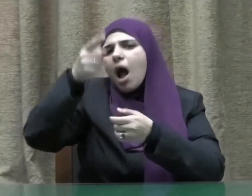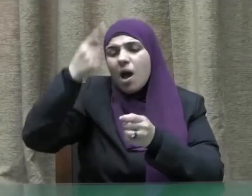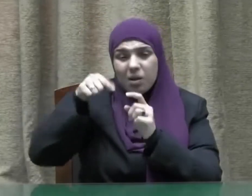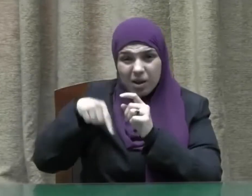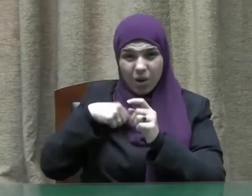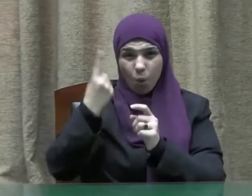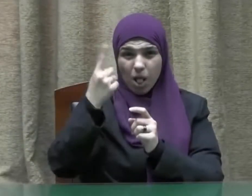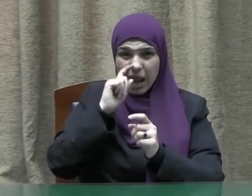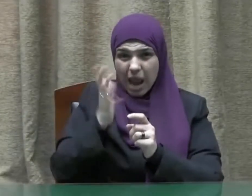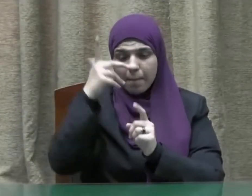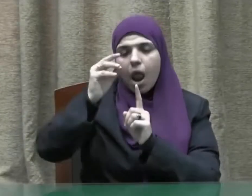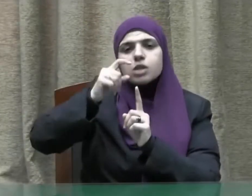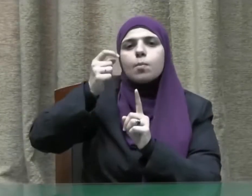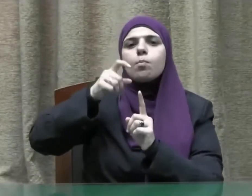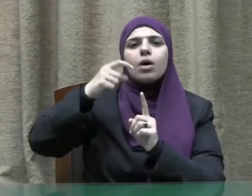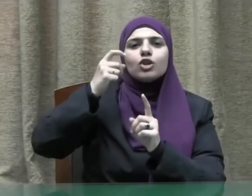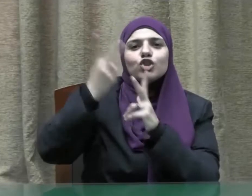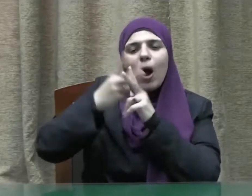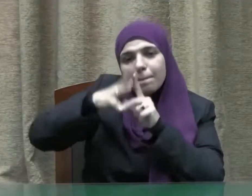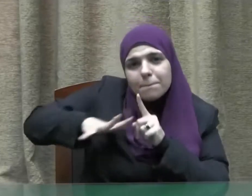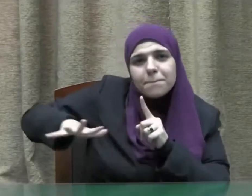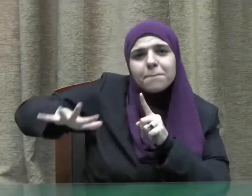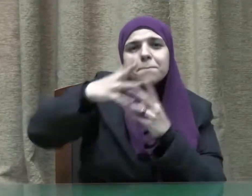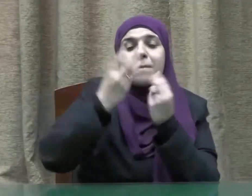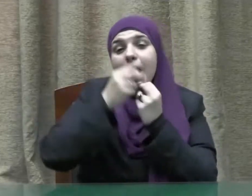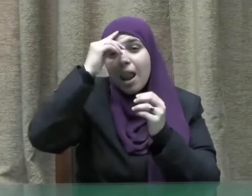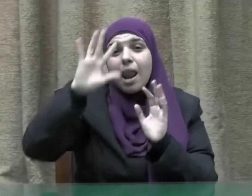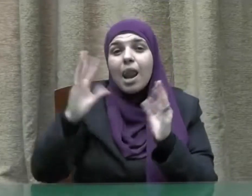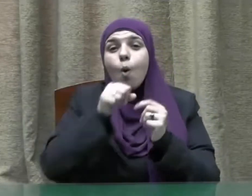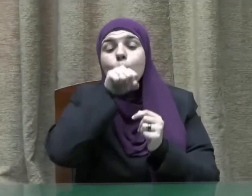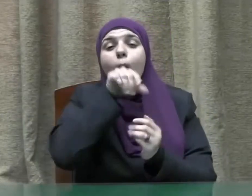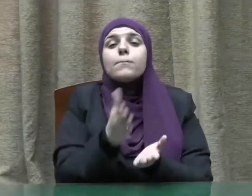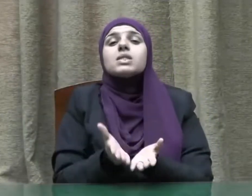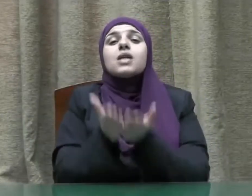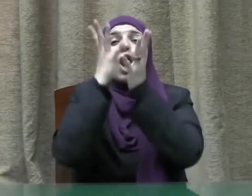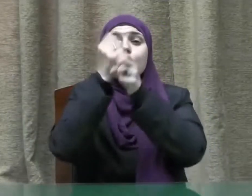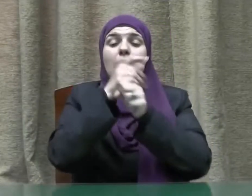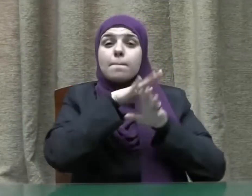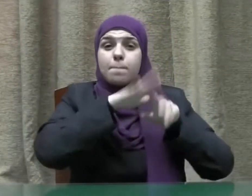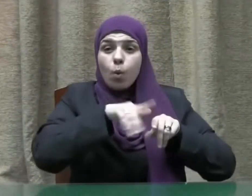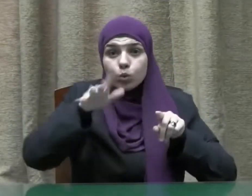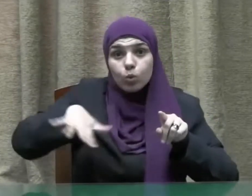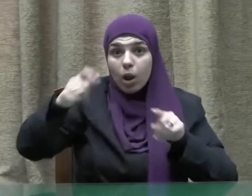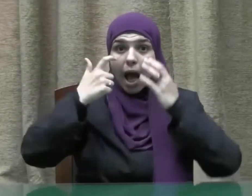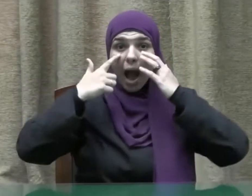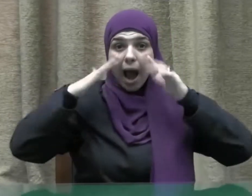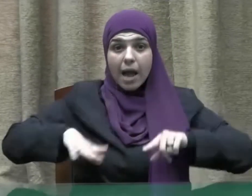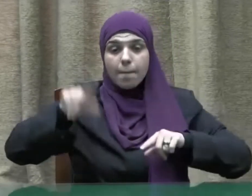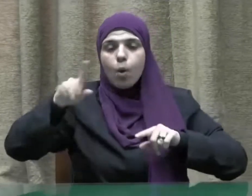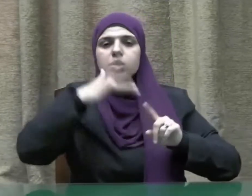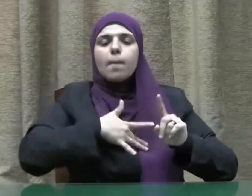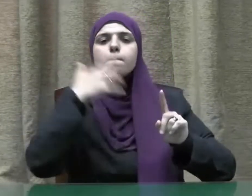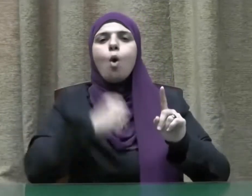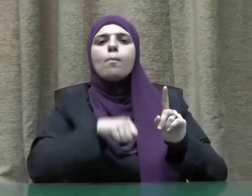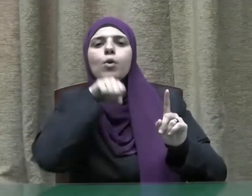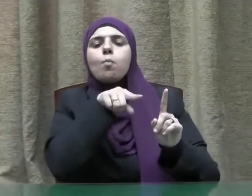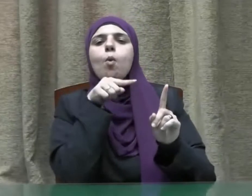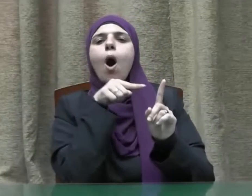على أمته لإن بعث الله محمدا صلى الله عليه وسلم وهم أحياء ليؤمنن